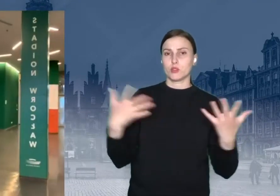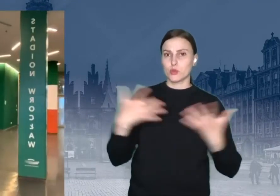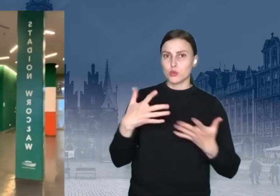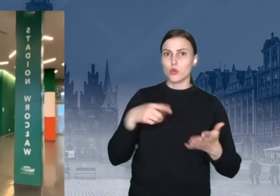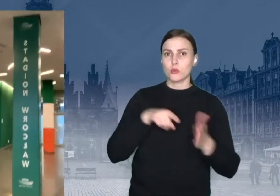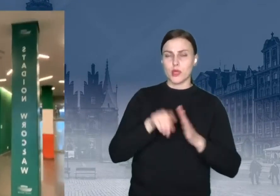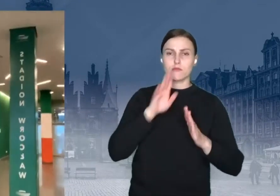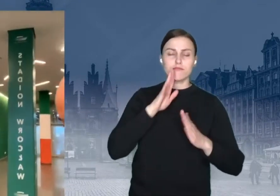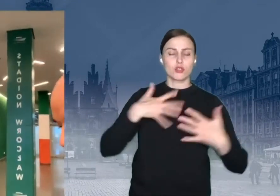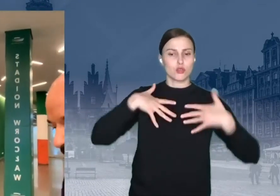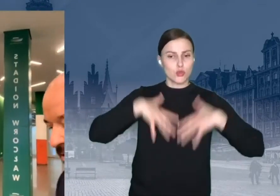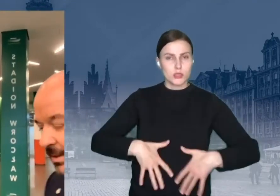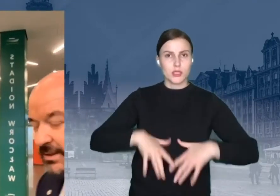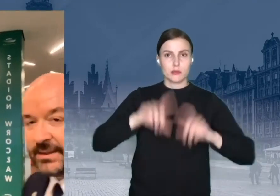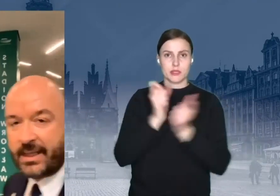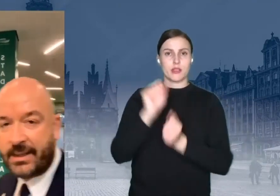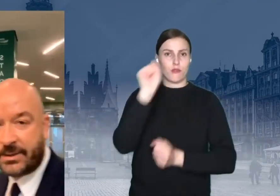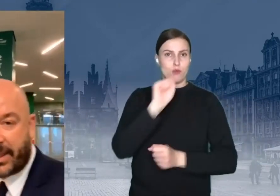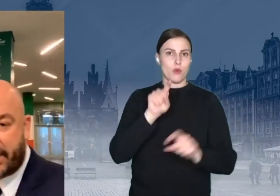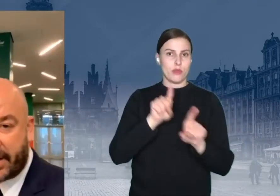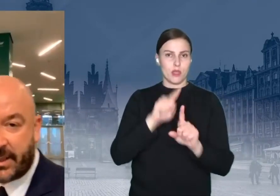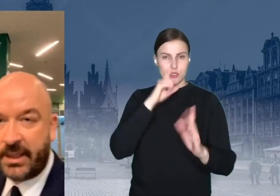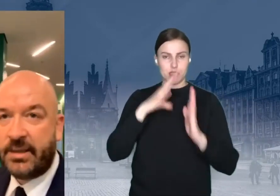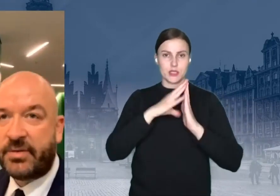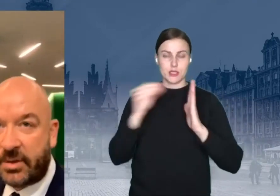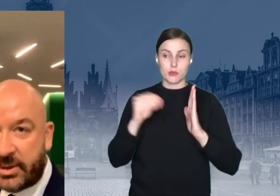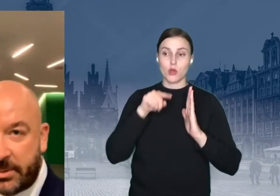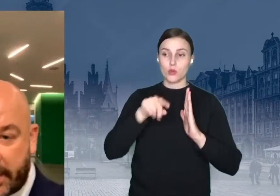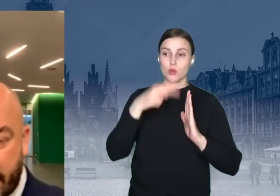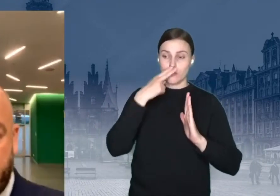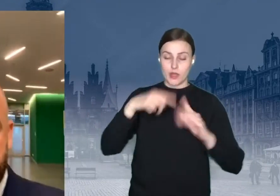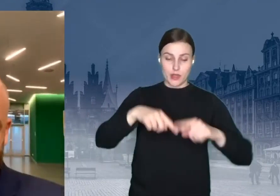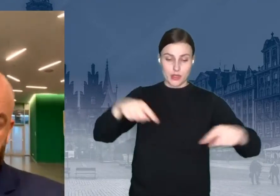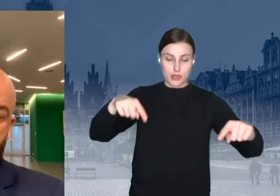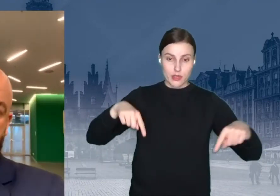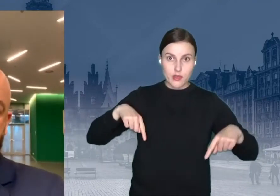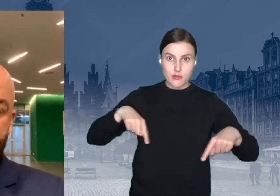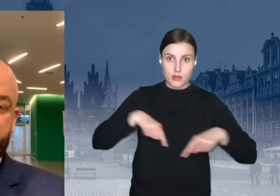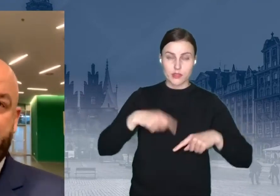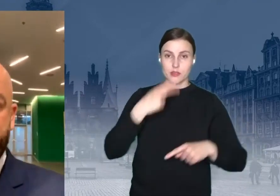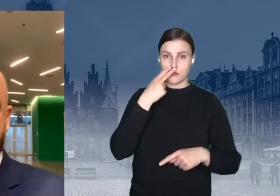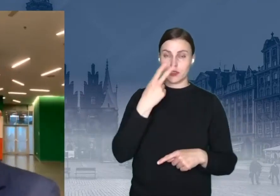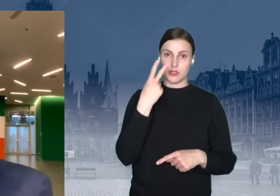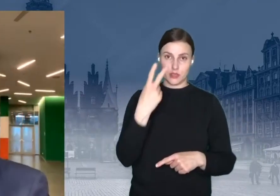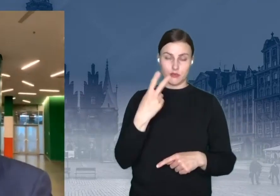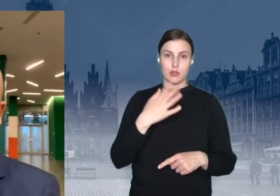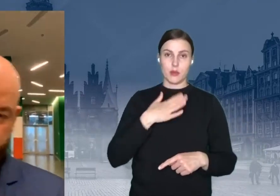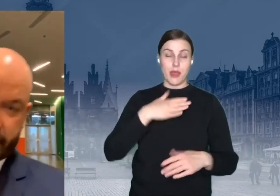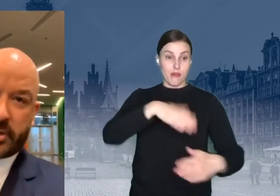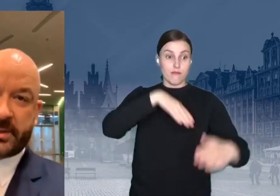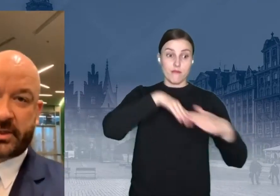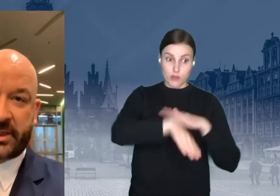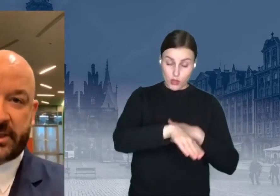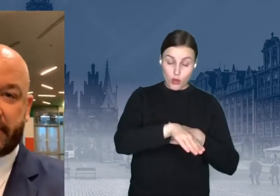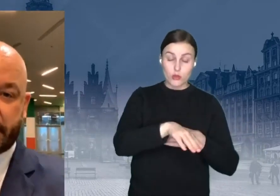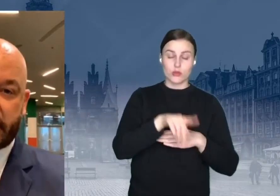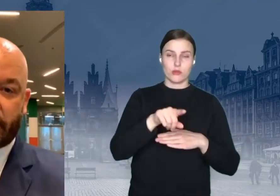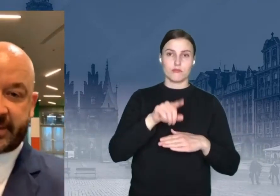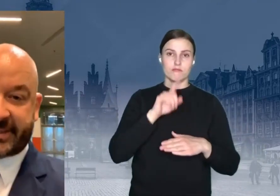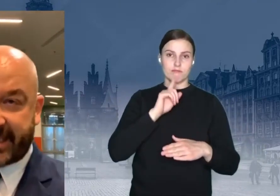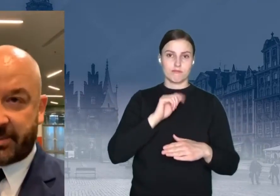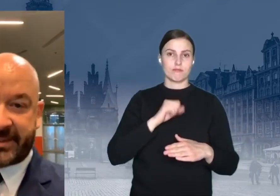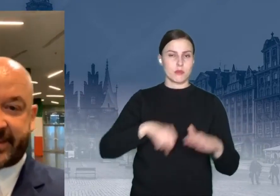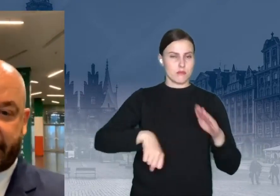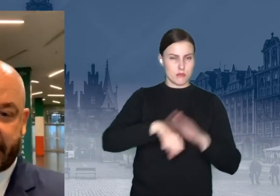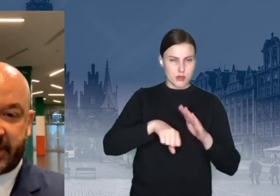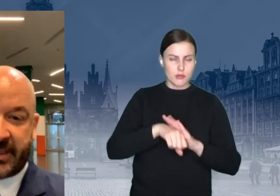dywaniki, tu są dwa dywaniki, z tego miejsca, słuchajcie, wychodzimy, czy wychodzą piłkarze, ale dobra, wczujmy się troszeczkę